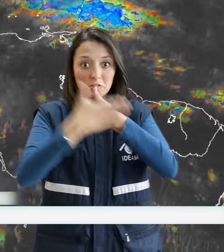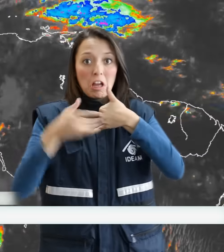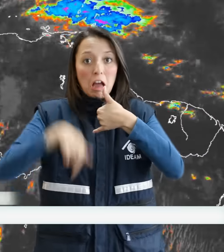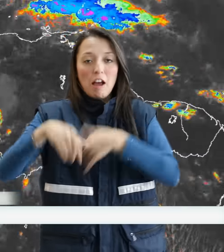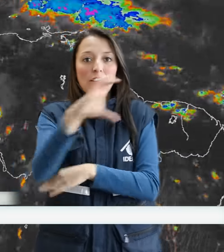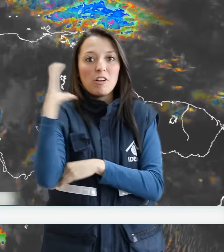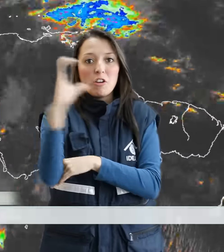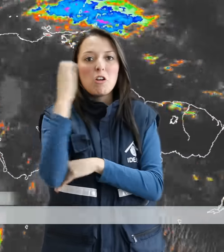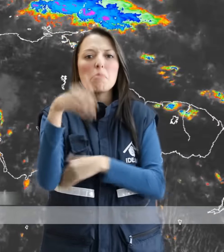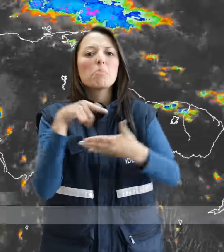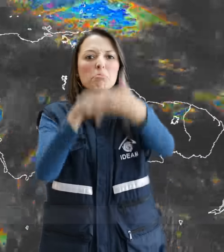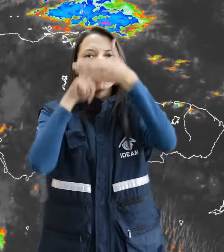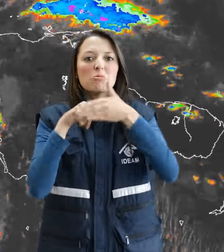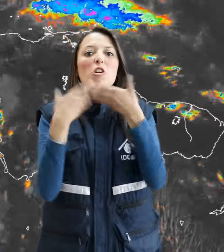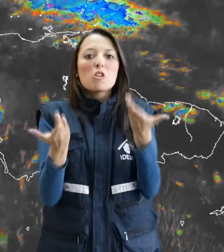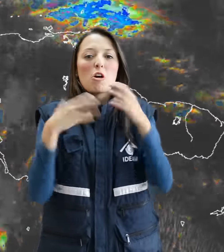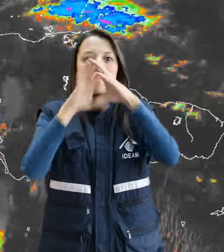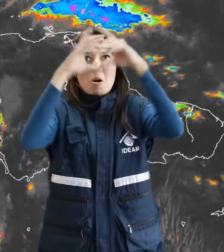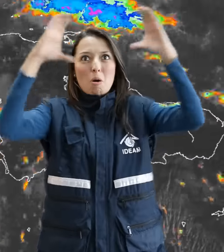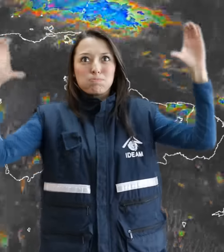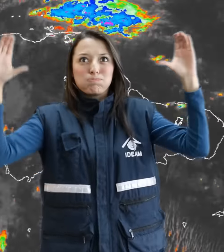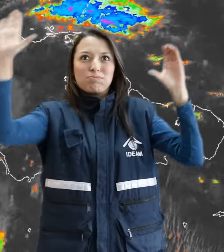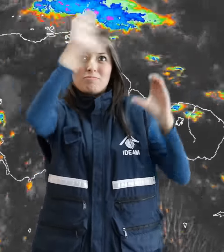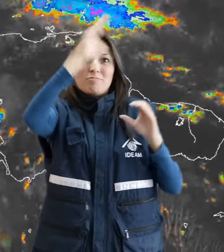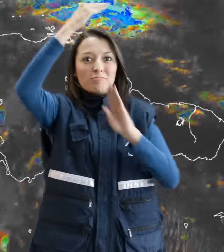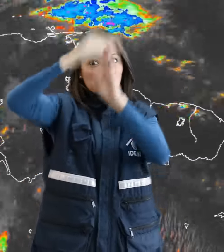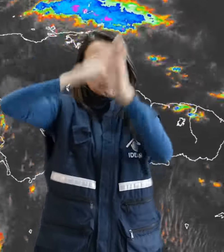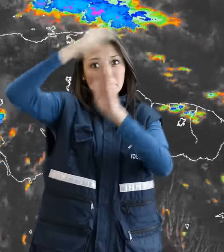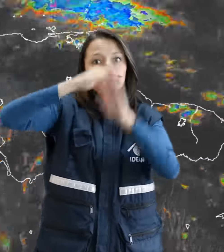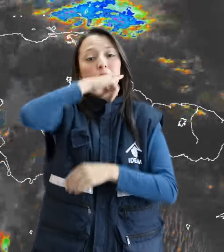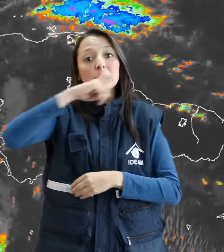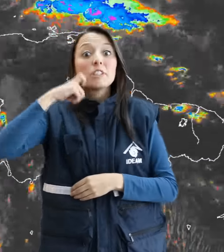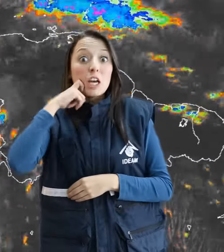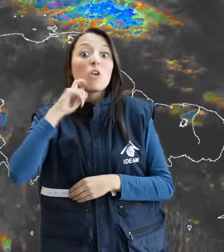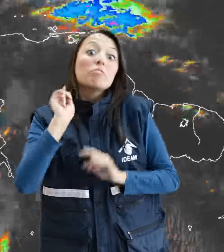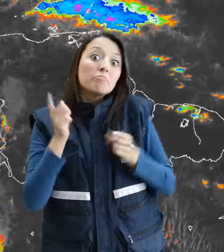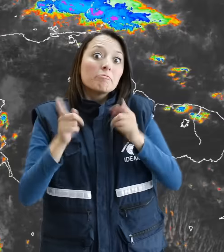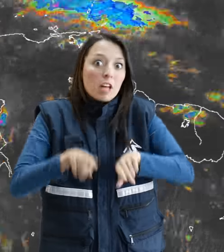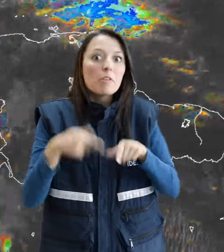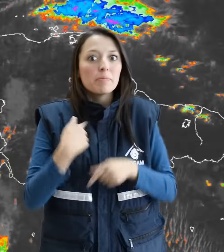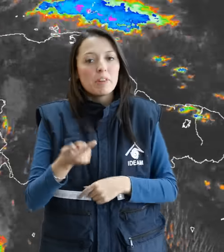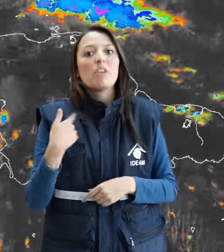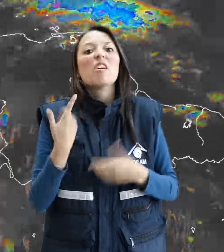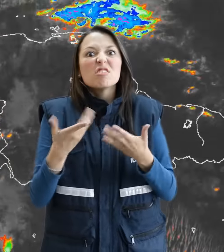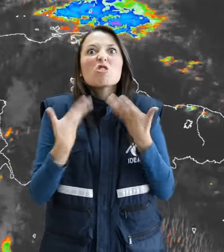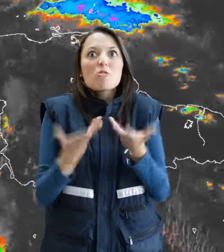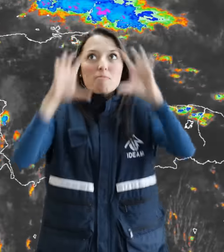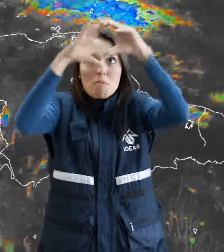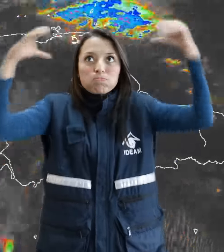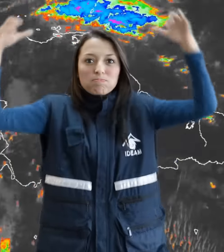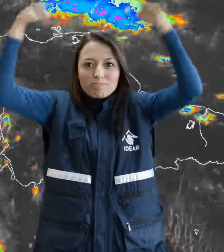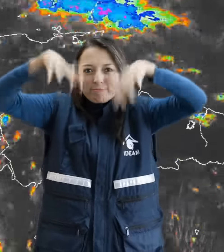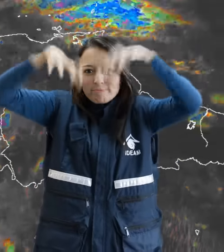ha presentado condiciones de cielo parcialmente cubierto y predominio de tiempo seco. Sin embargo, se ha visto intensificación de